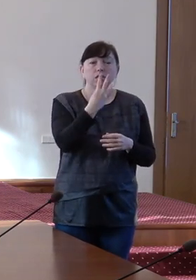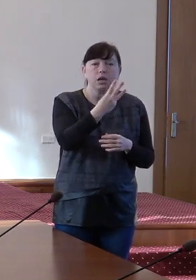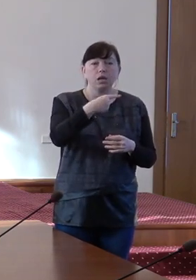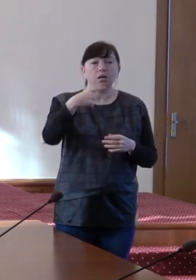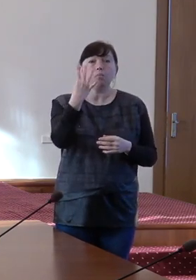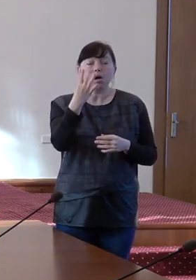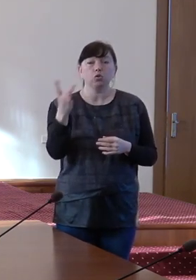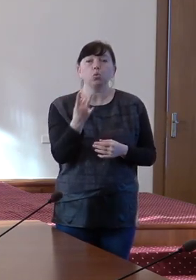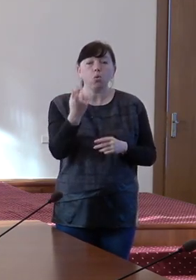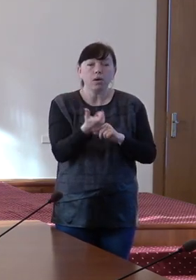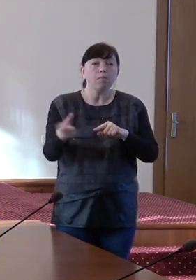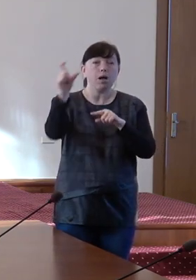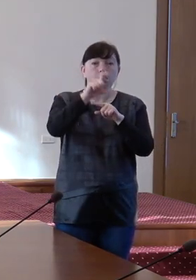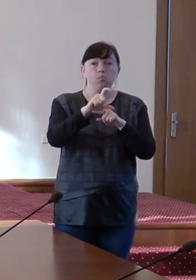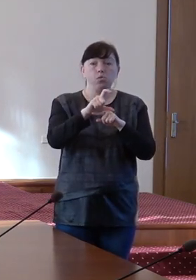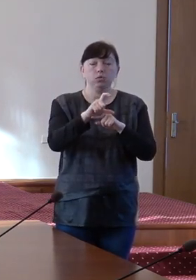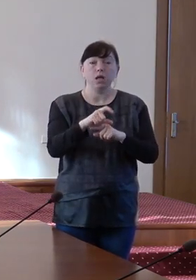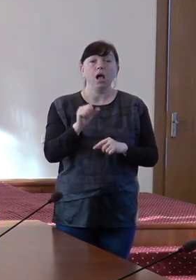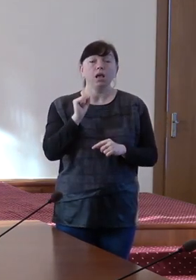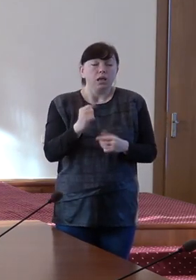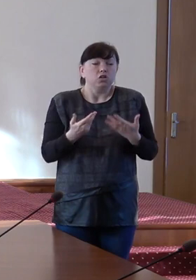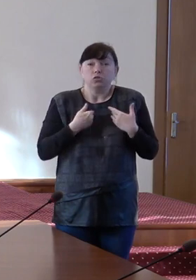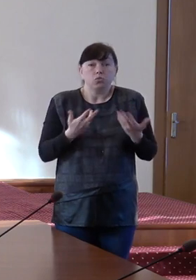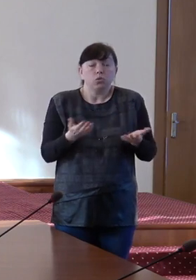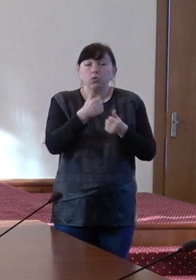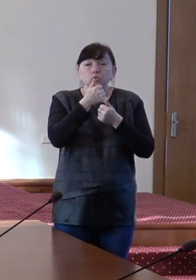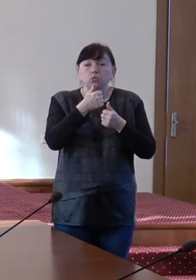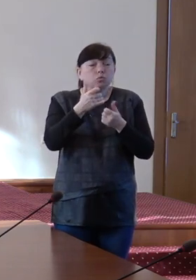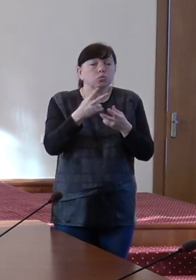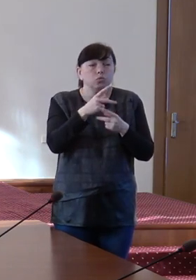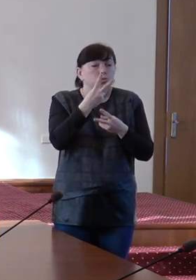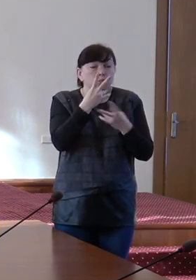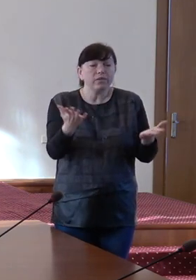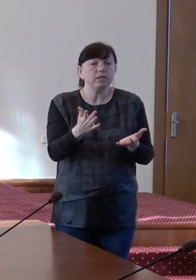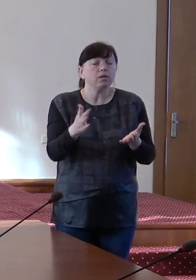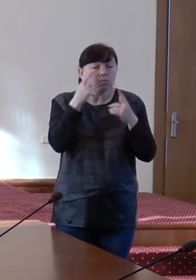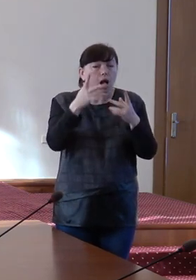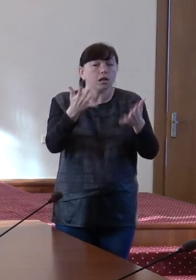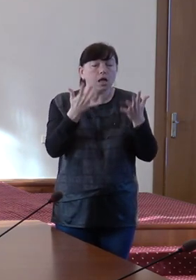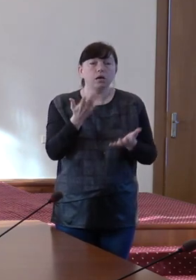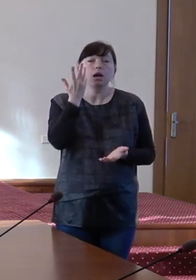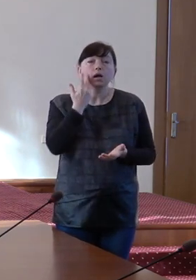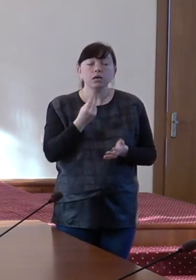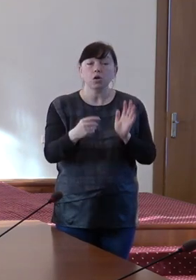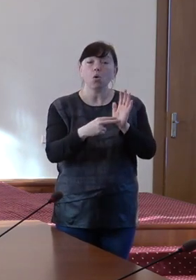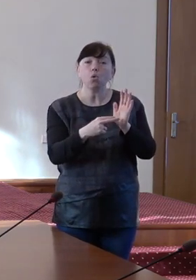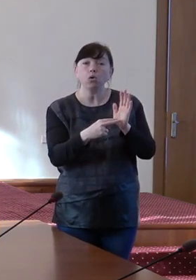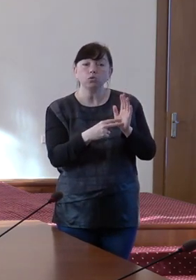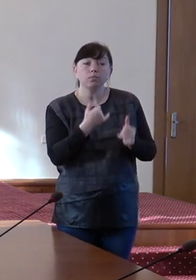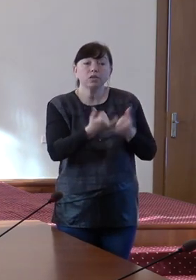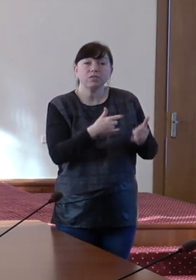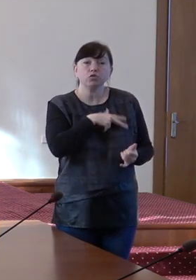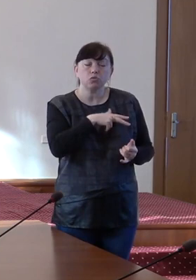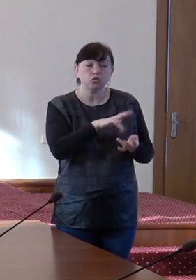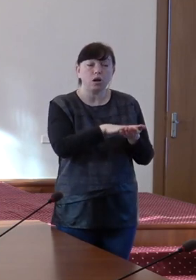sau 4 ori mai mult, iar noi nu avem evidențe clare că atunci când costul pentru servicii